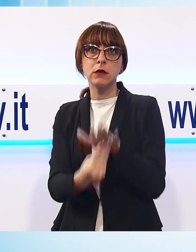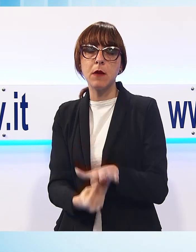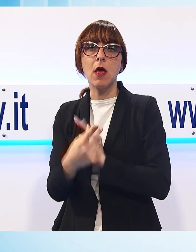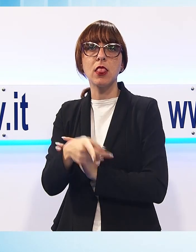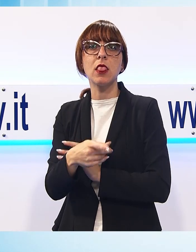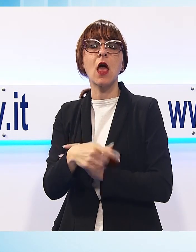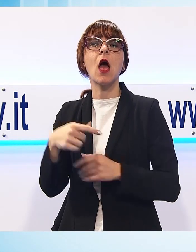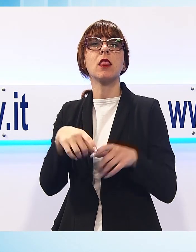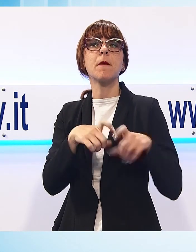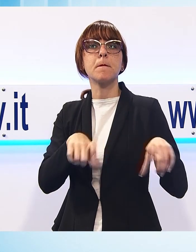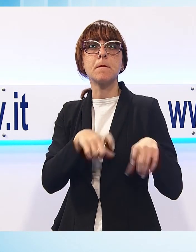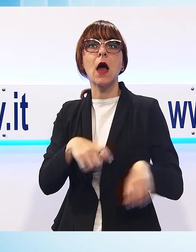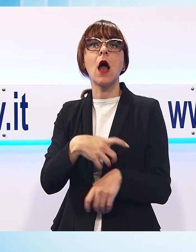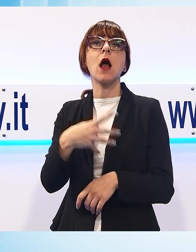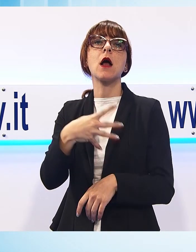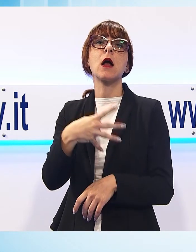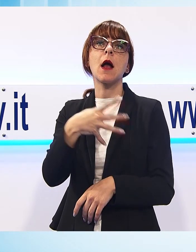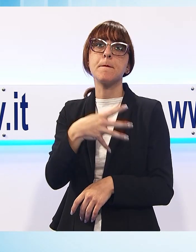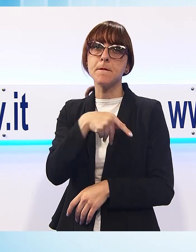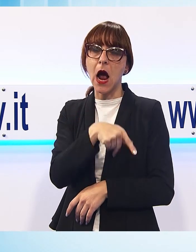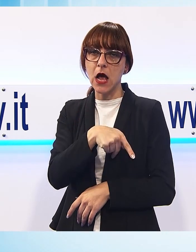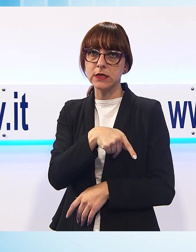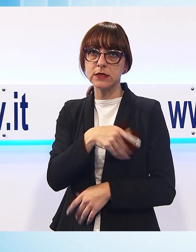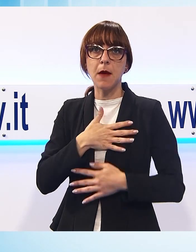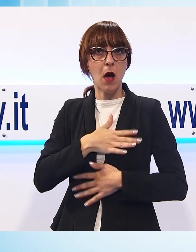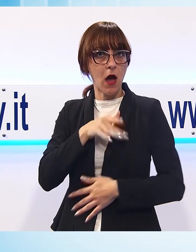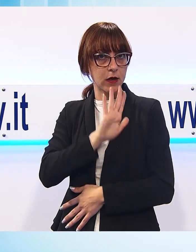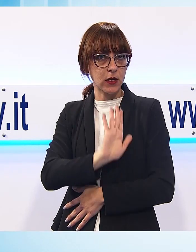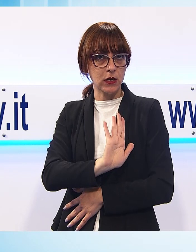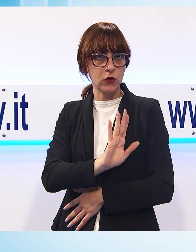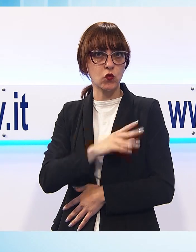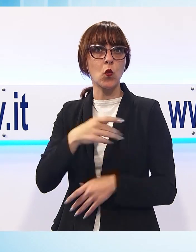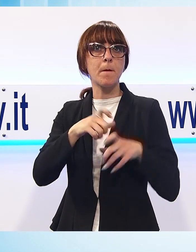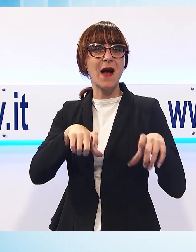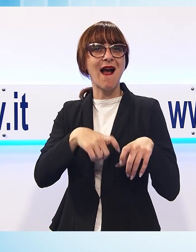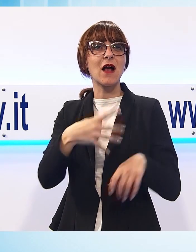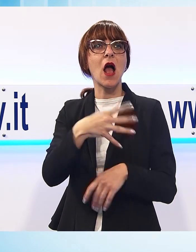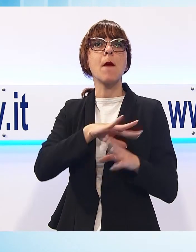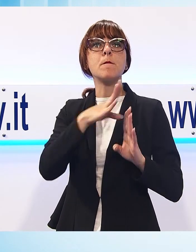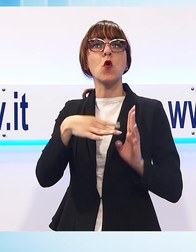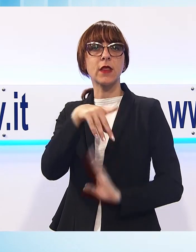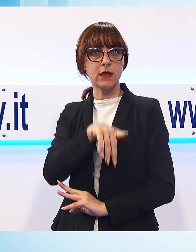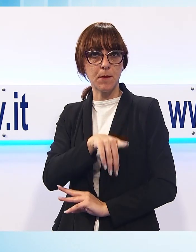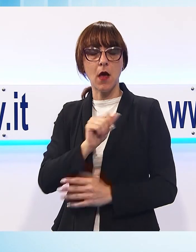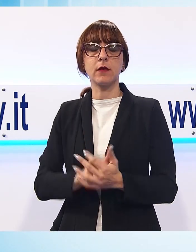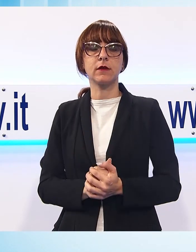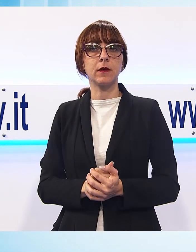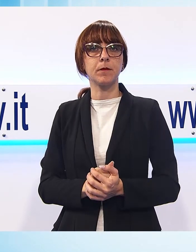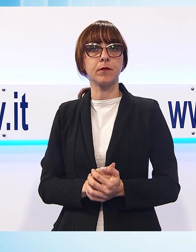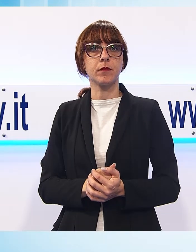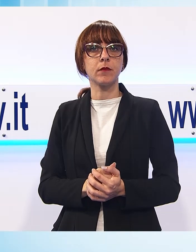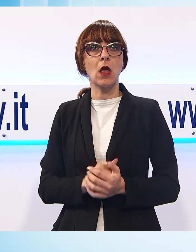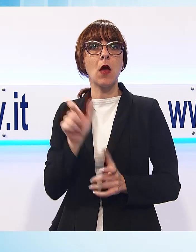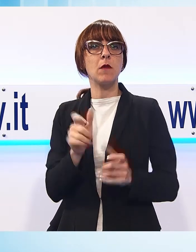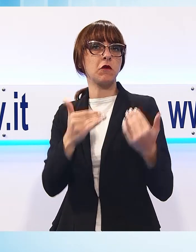Marina di Massa del Monte dei Paschi durante la rapina del luglio scorso, ad opera della stessa banda che mise a segno un analogo colpo